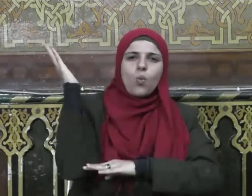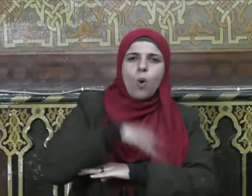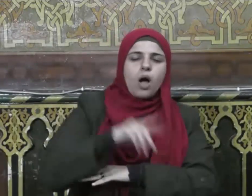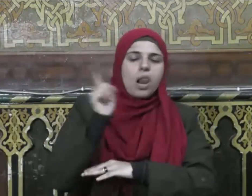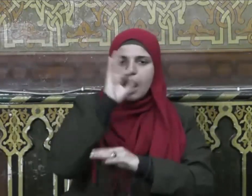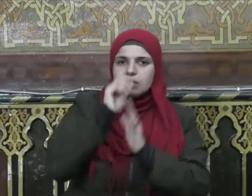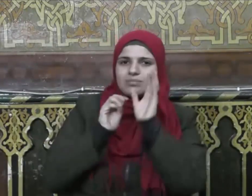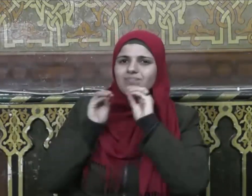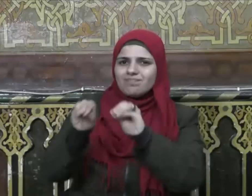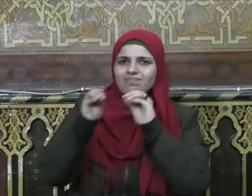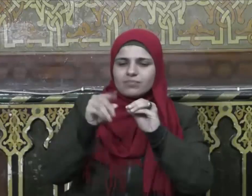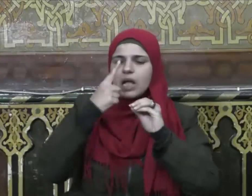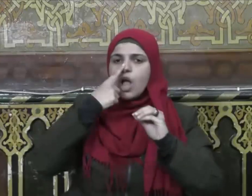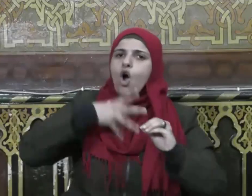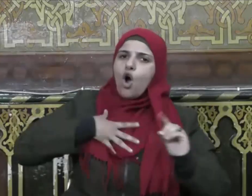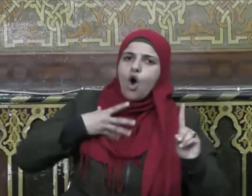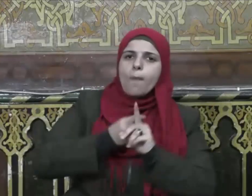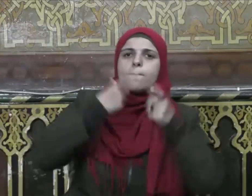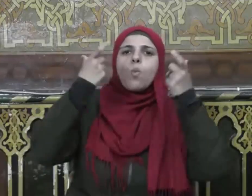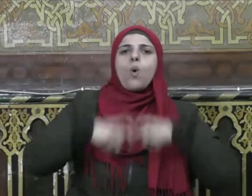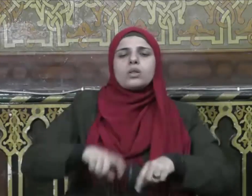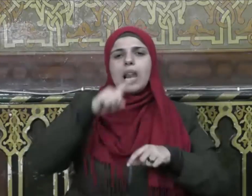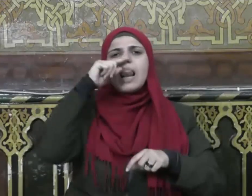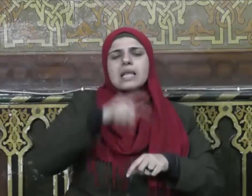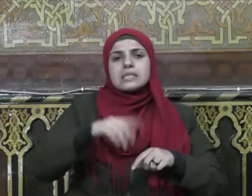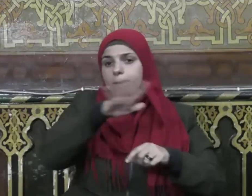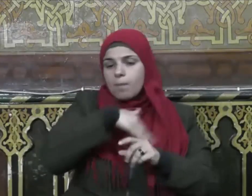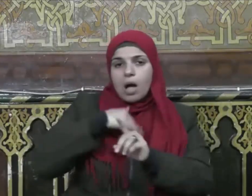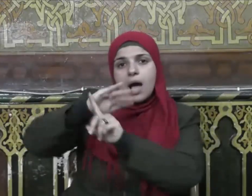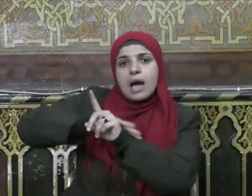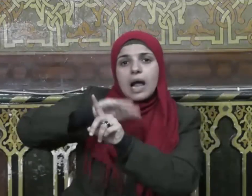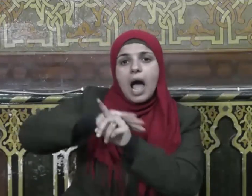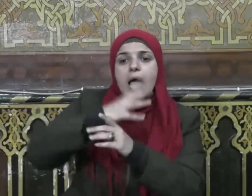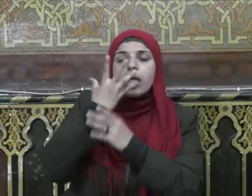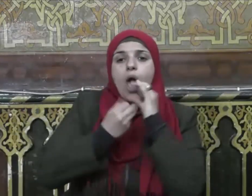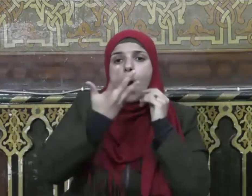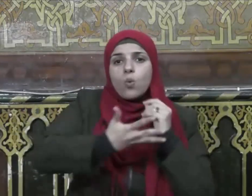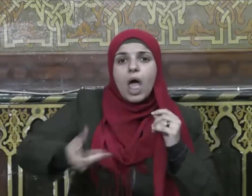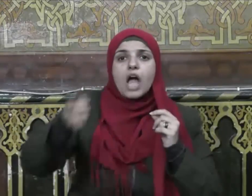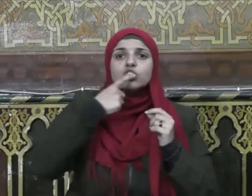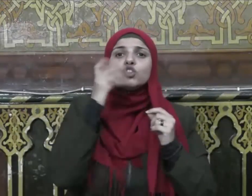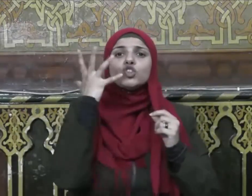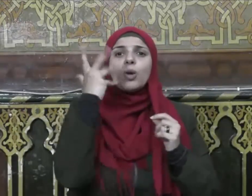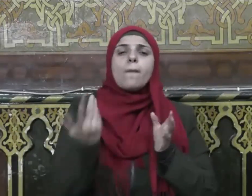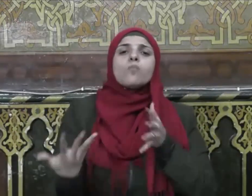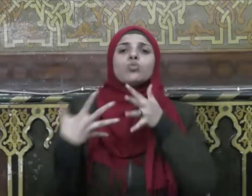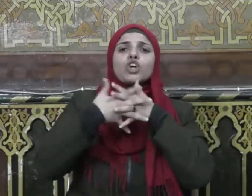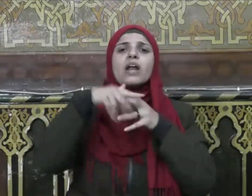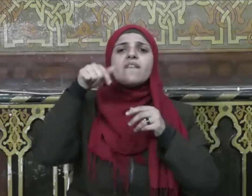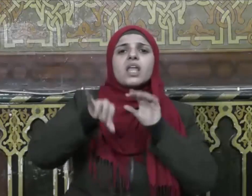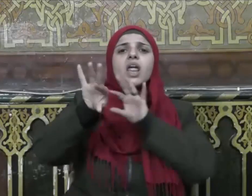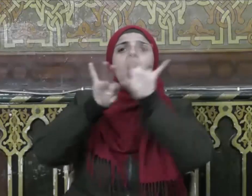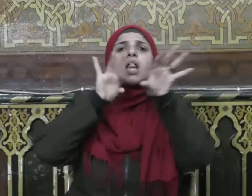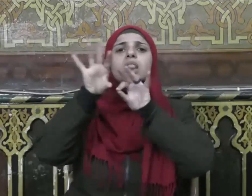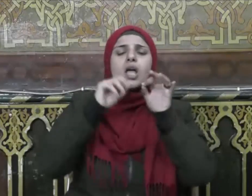الانتماء الوطني فرعاية أبنائنا وشبابنا ومشاركتهم في اختيار رفقائهم